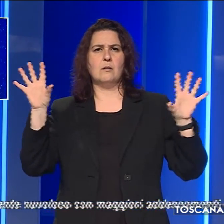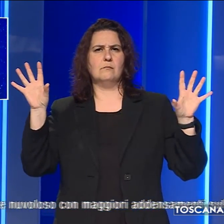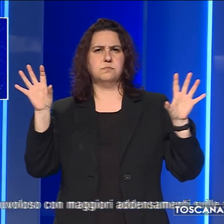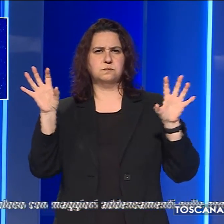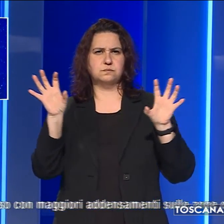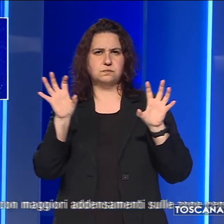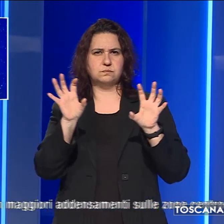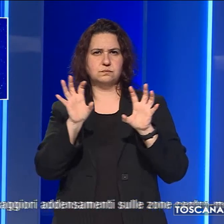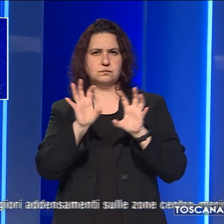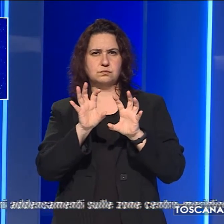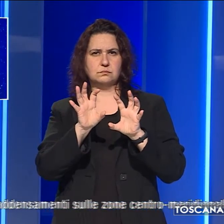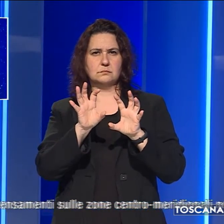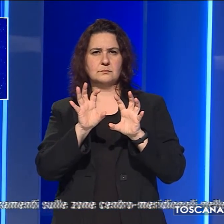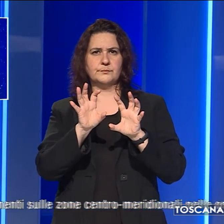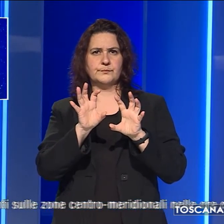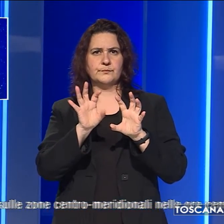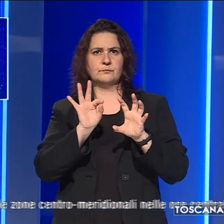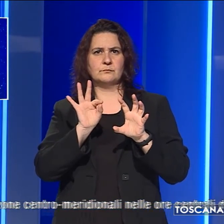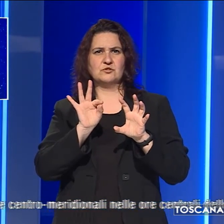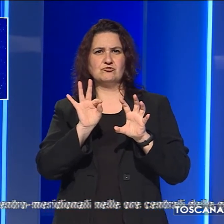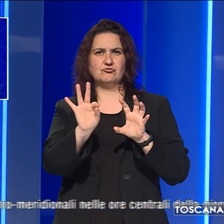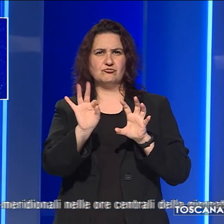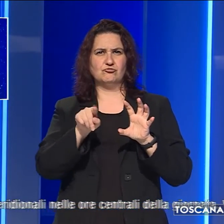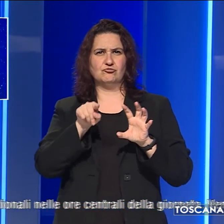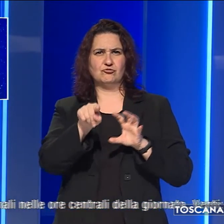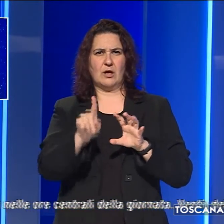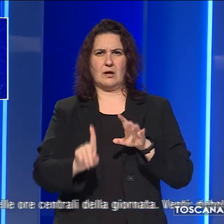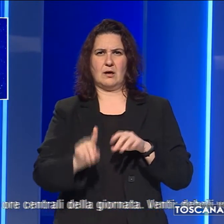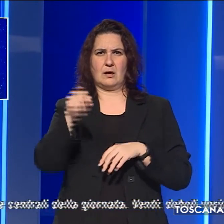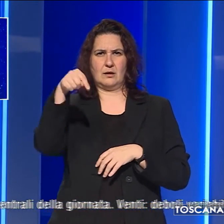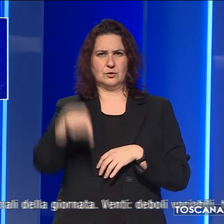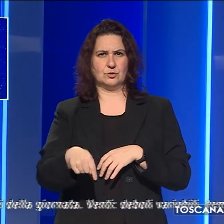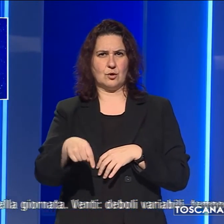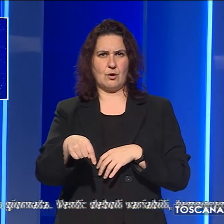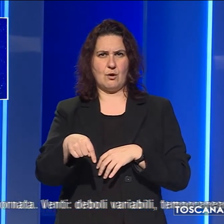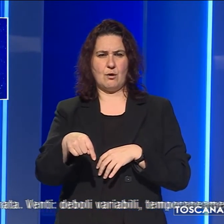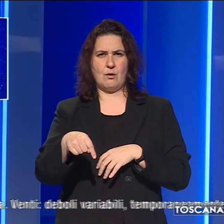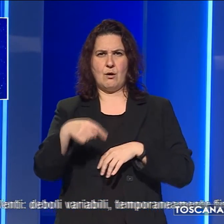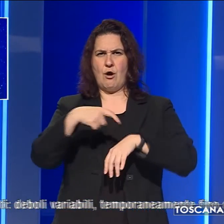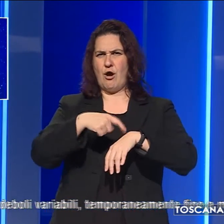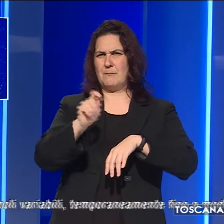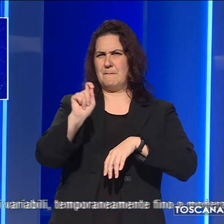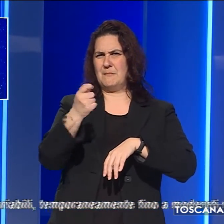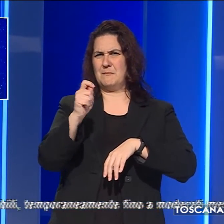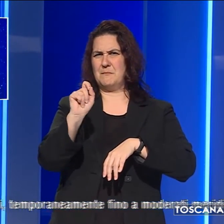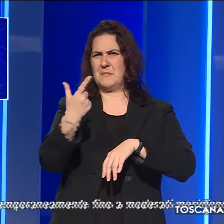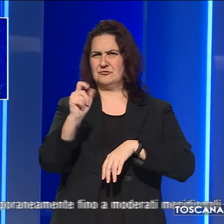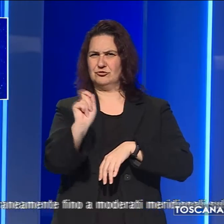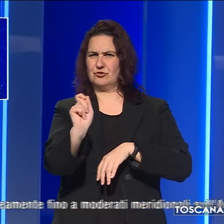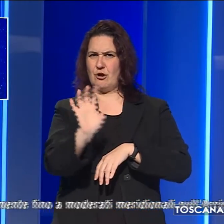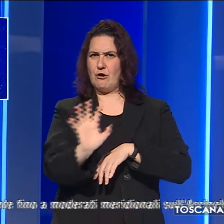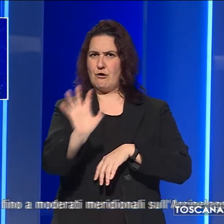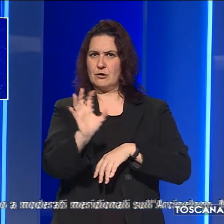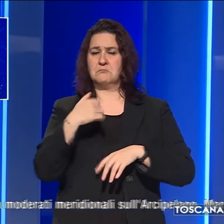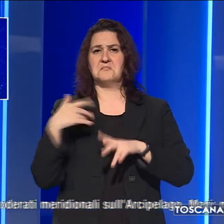addensamenti sulle zone centro-meridionali nelle ore centrali della giornata. Venti